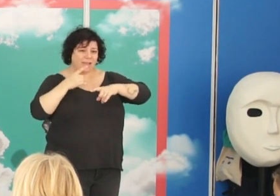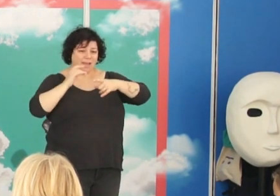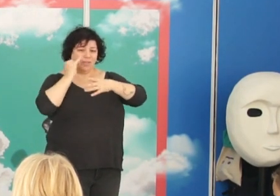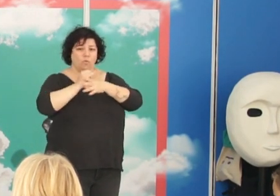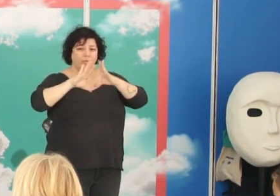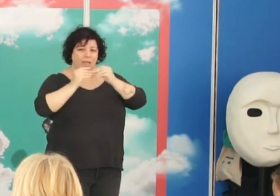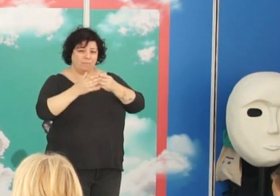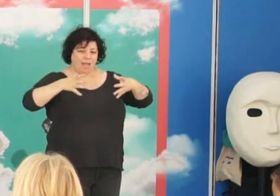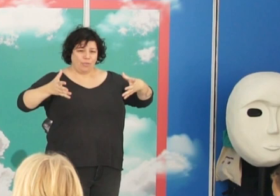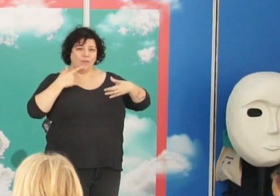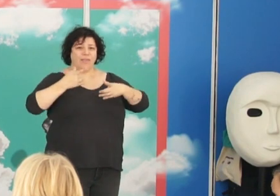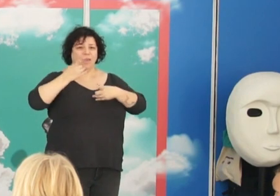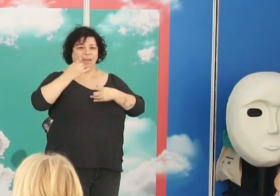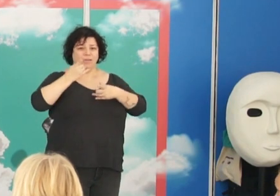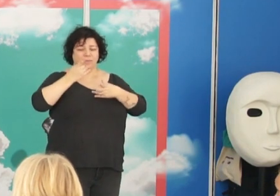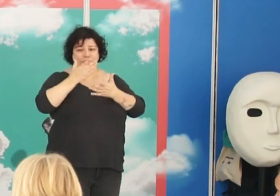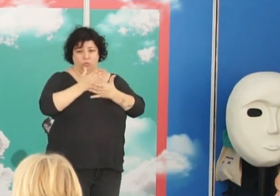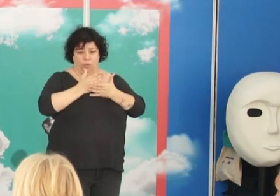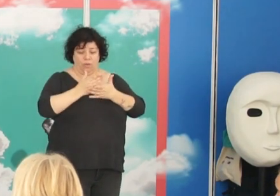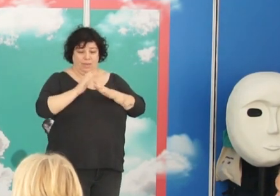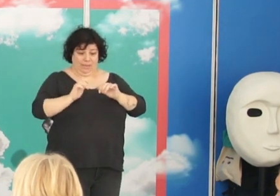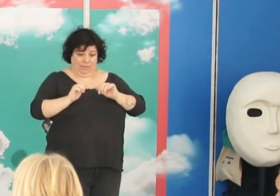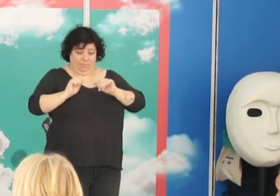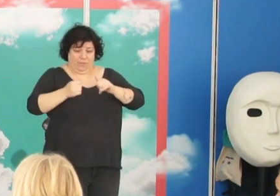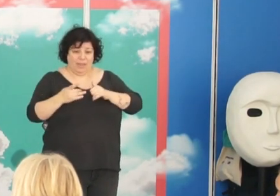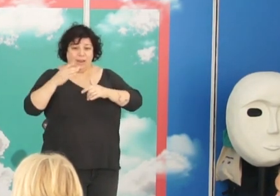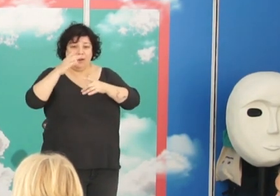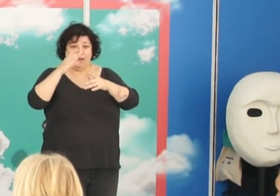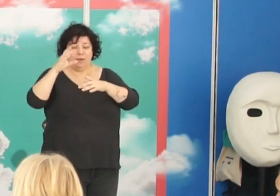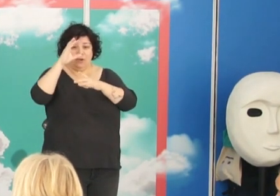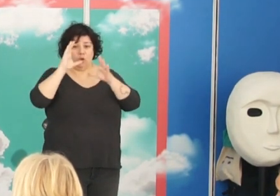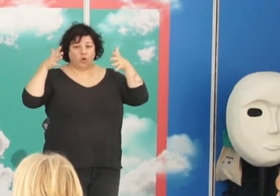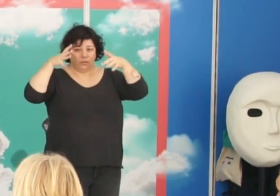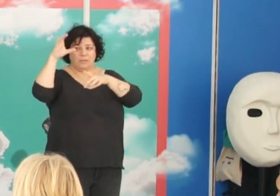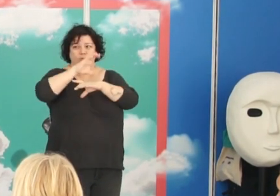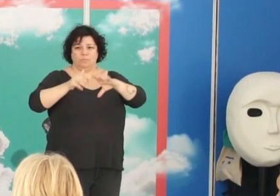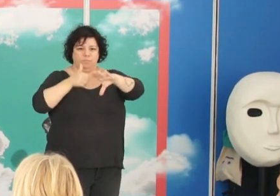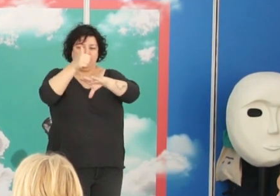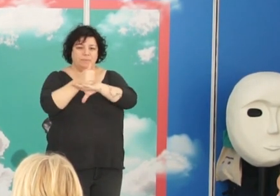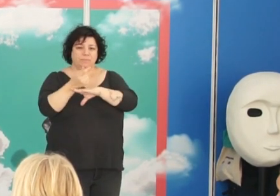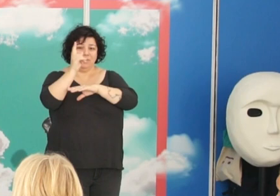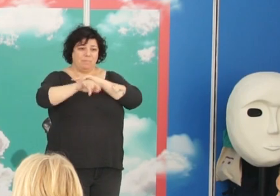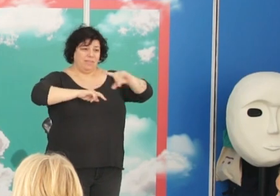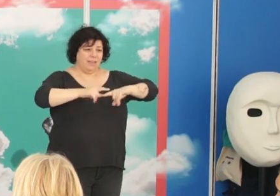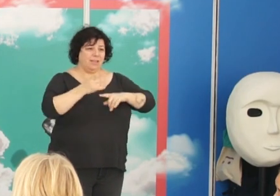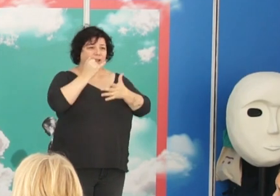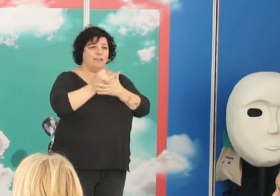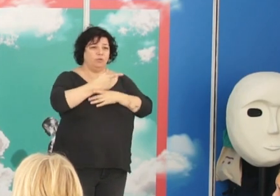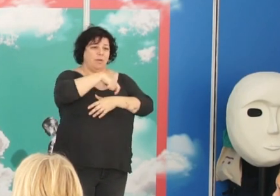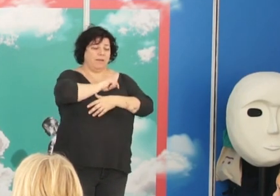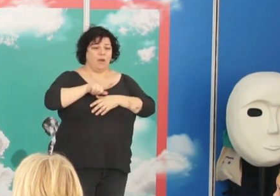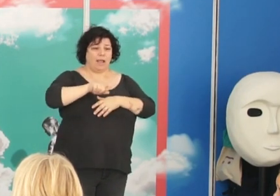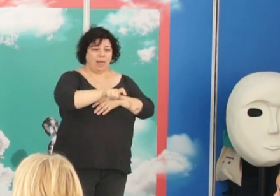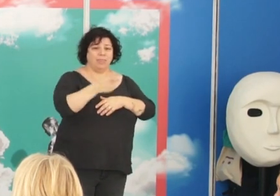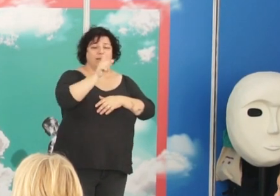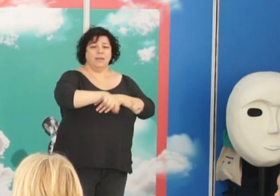de Estudios, que es el precedente del Consejo Superior de Investigaciones Científicas, dirigió el Instituto Español del Cáncer